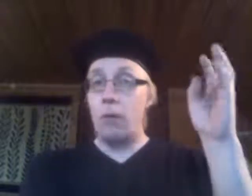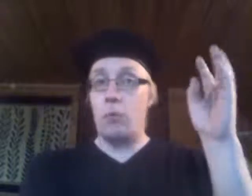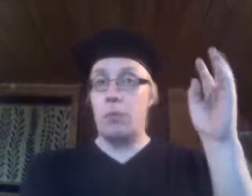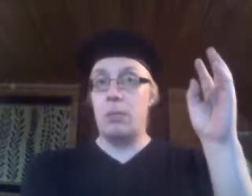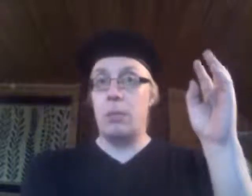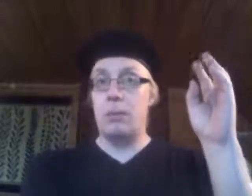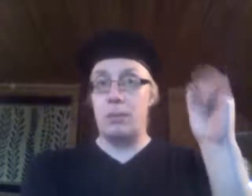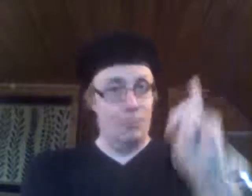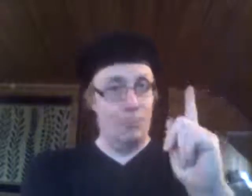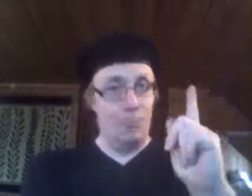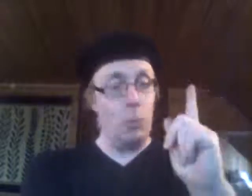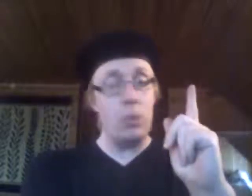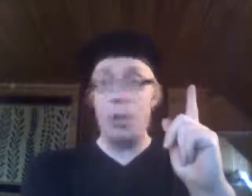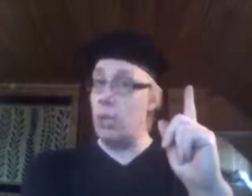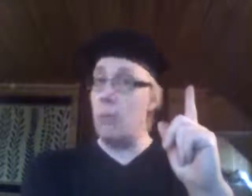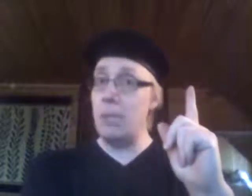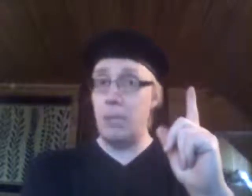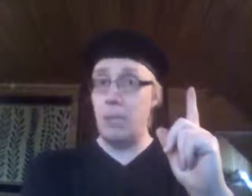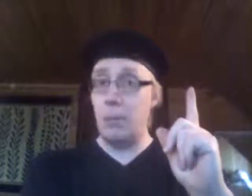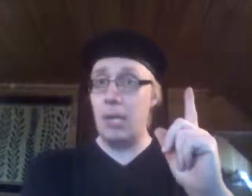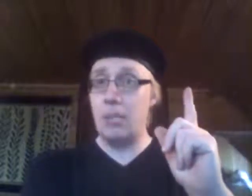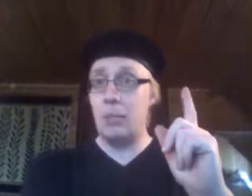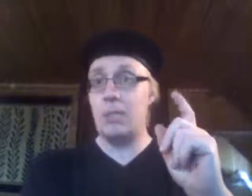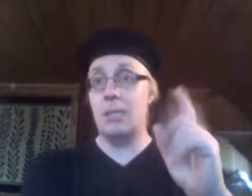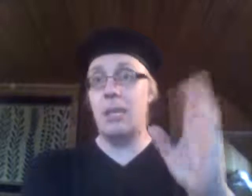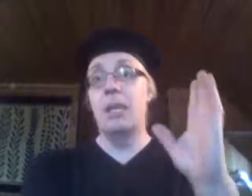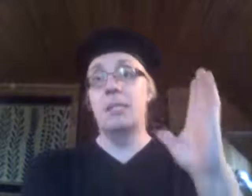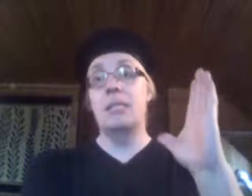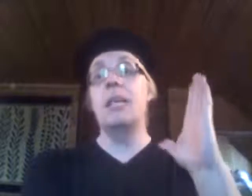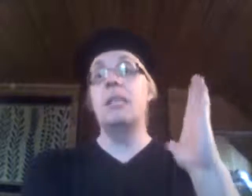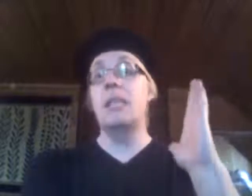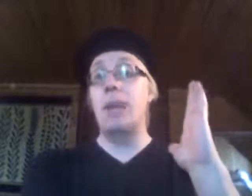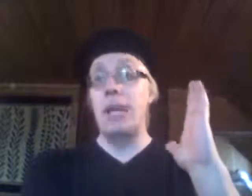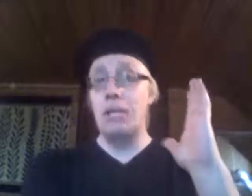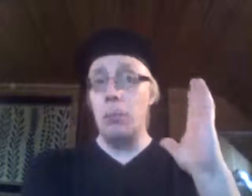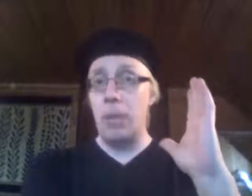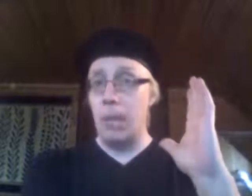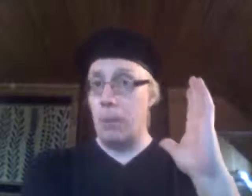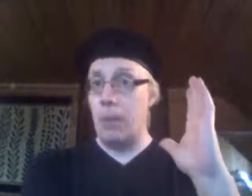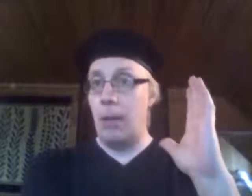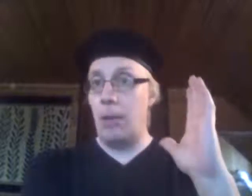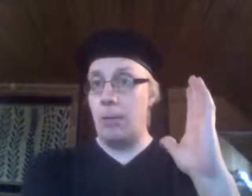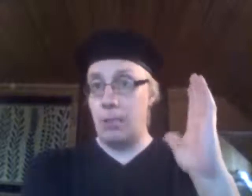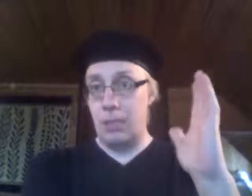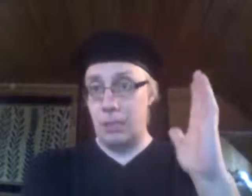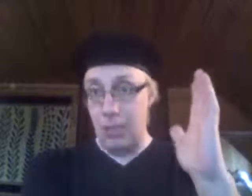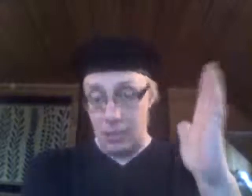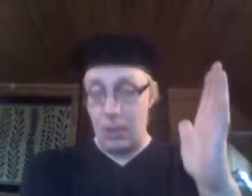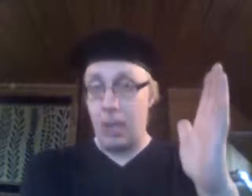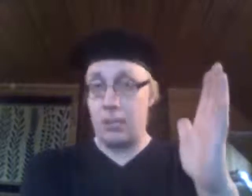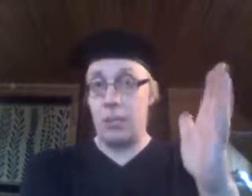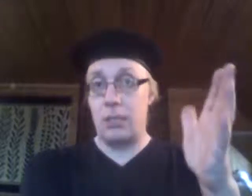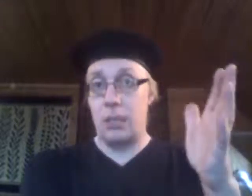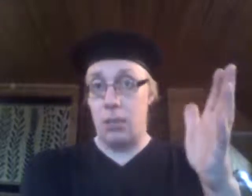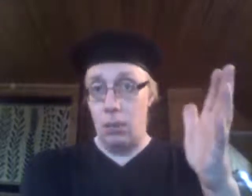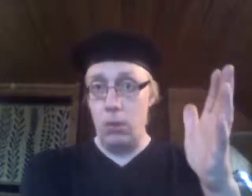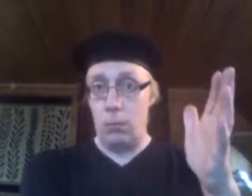Trumpista patsas. Mutta useimmat jättää mainitsemasta, että sit tehtiin vielä isompi ilmapallo tässä Sadispaanista, tästä Lontoon